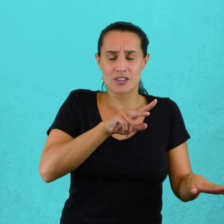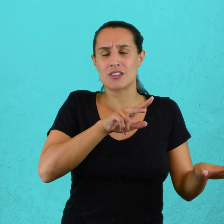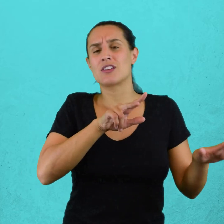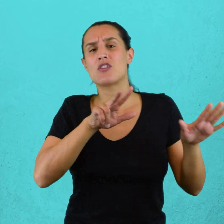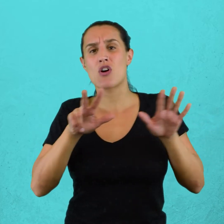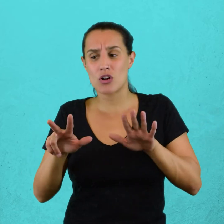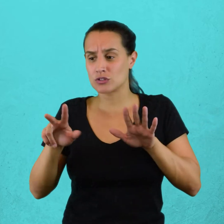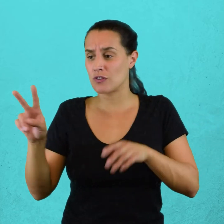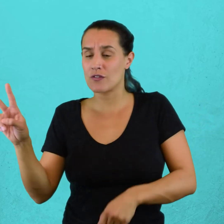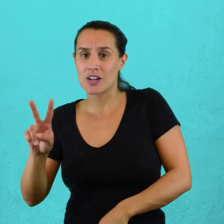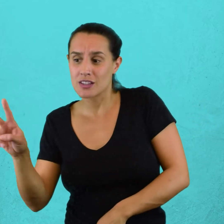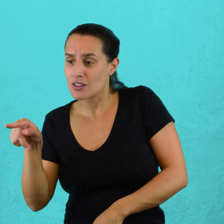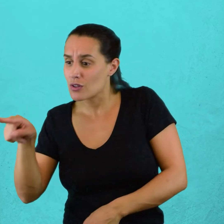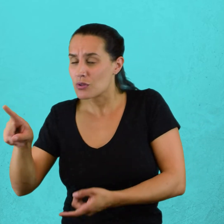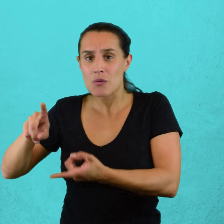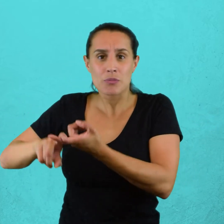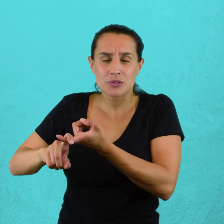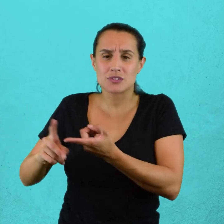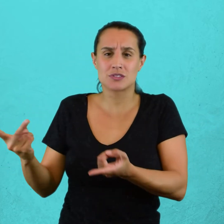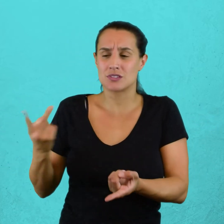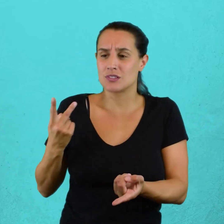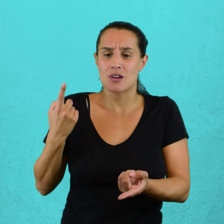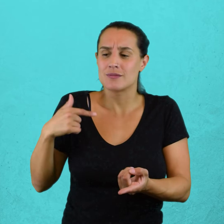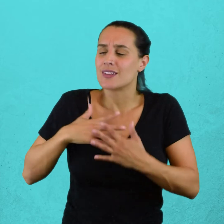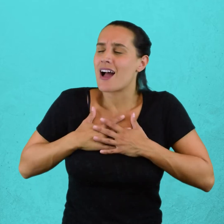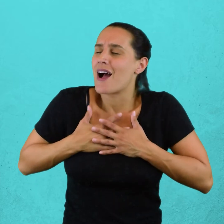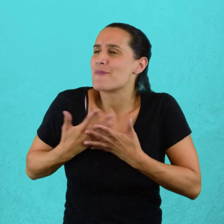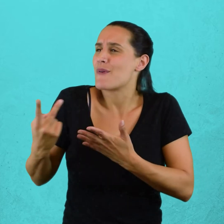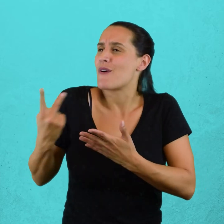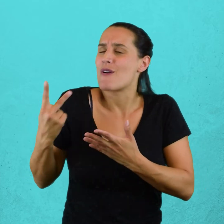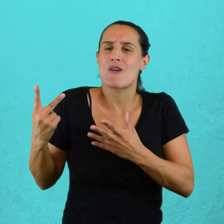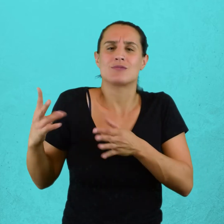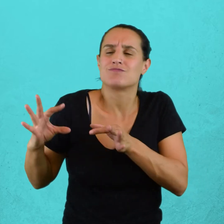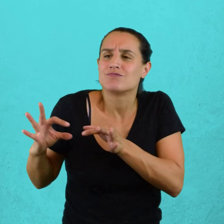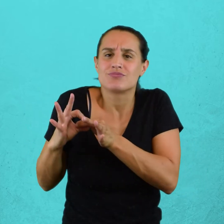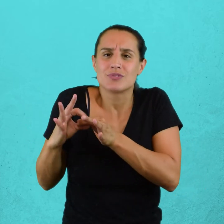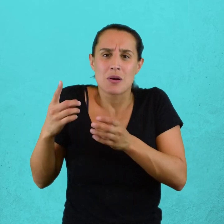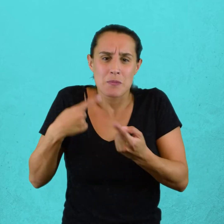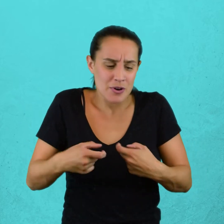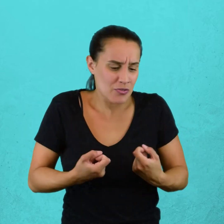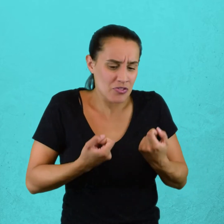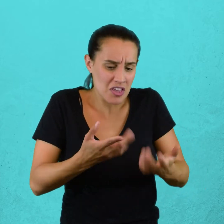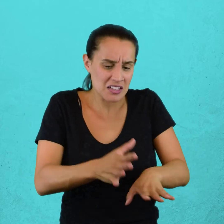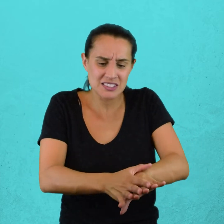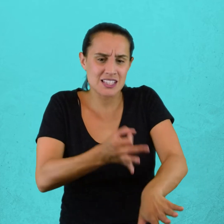22 ella. Y toda su apasionada ternura no alcanzaba a crear un átomo de vida normal.